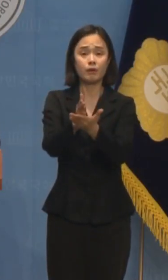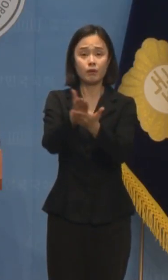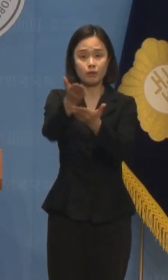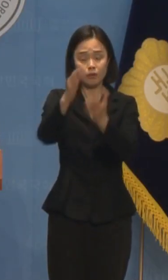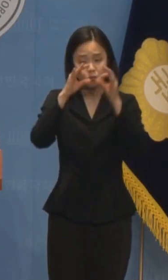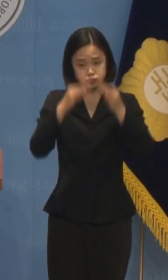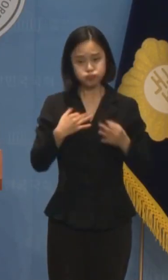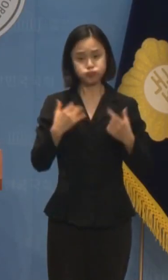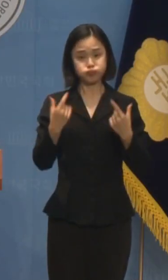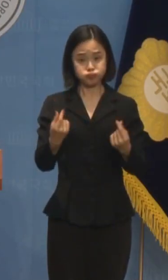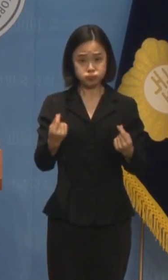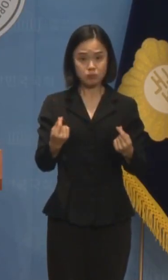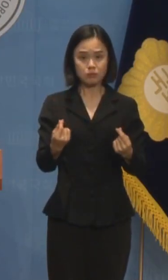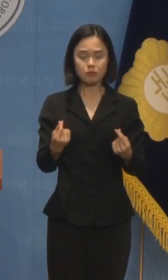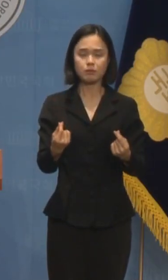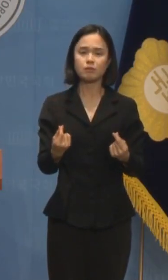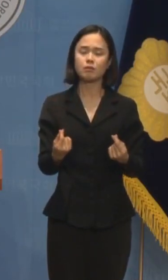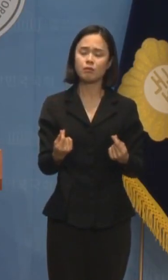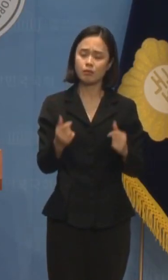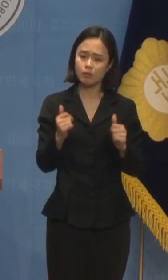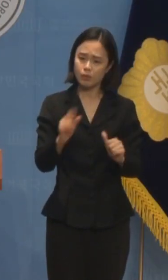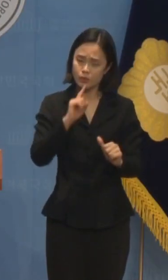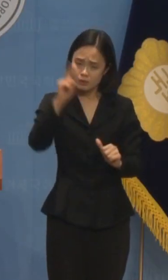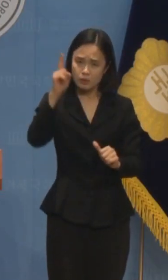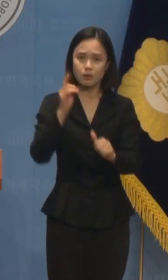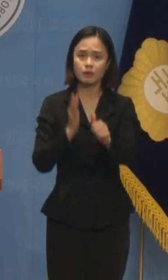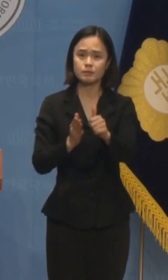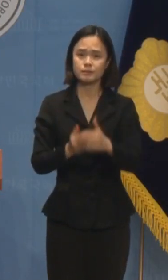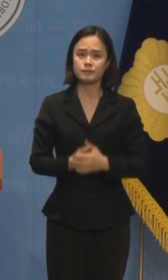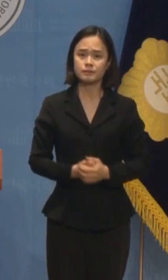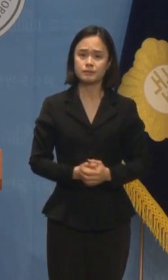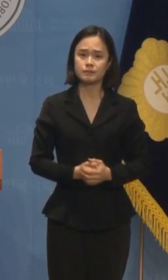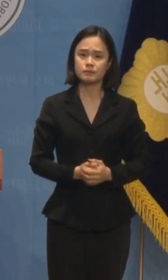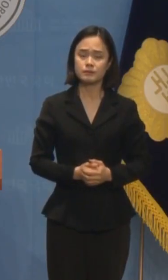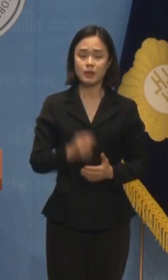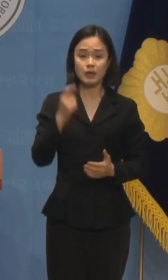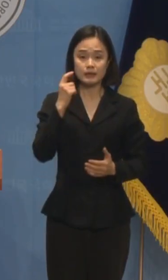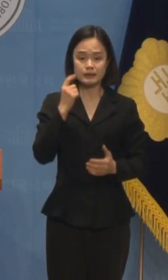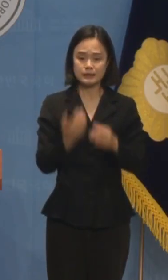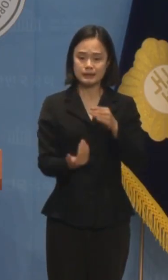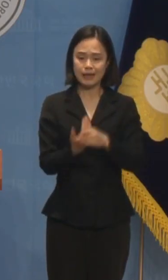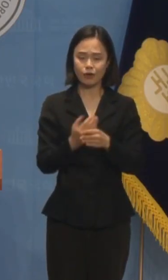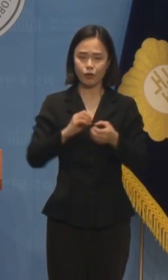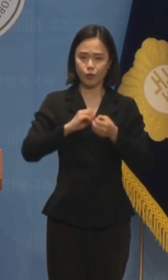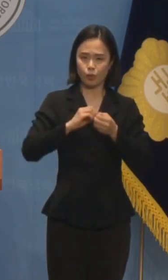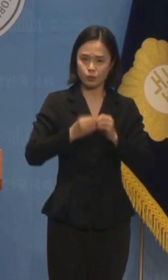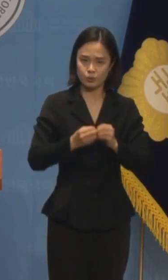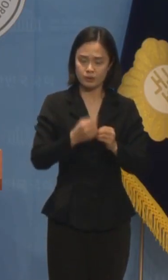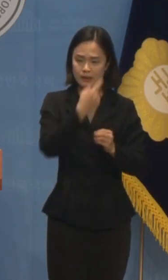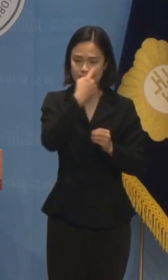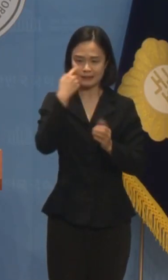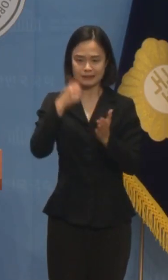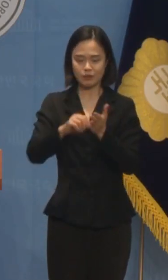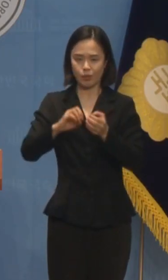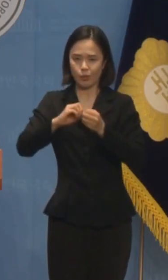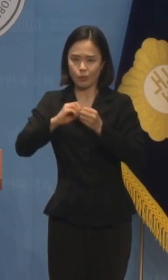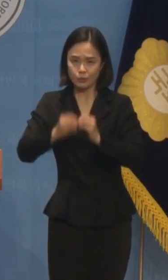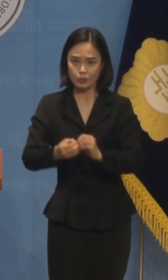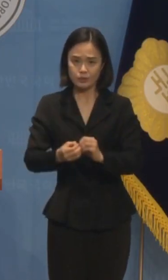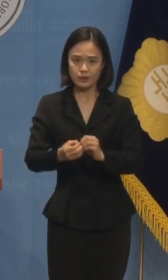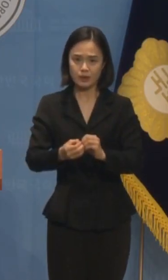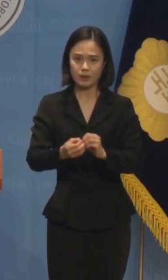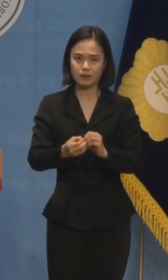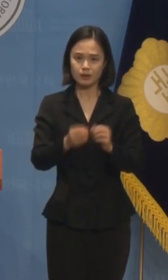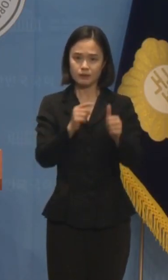증거나 증언이 전혀 없는 상황에서도 사건 조작, 증거 조작까지 서슴지 않으며 표적을 정해놓으면